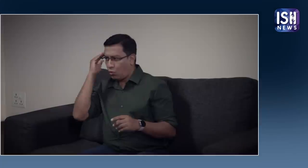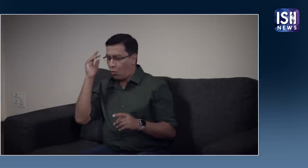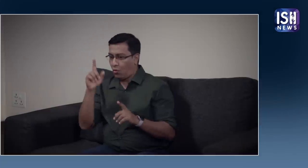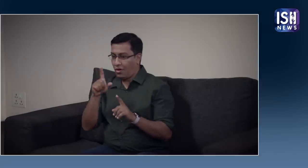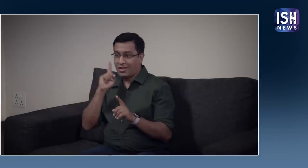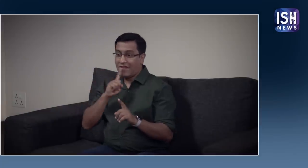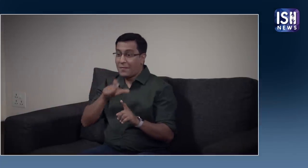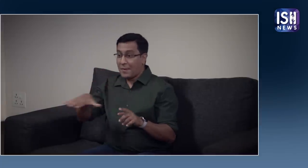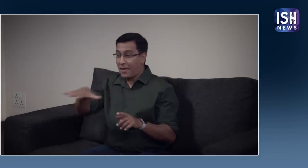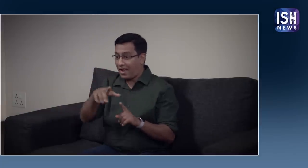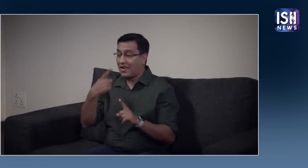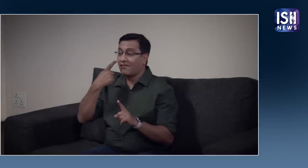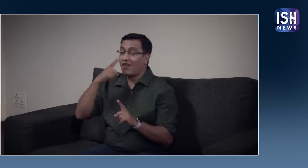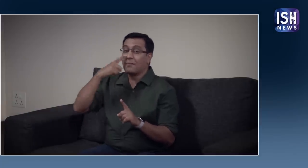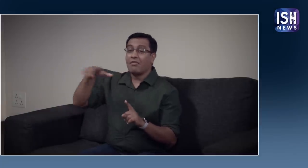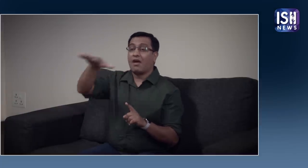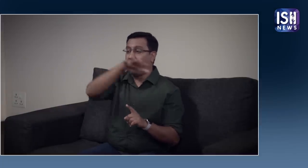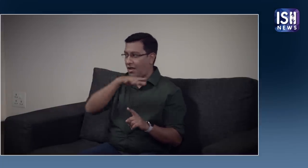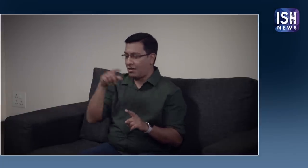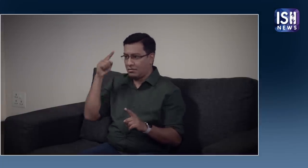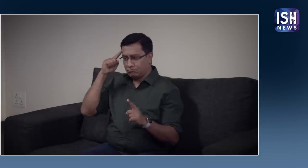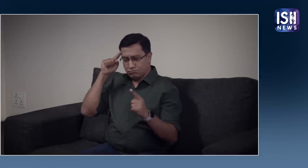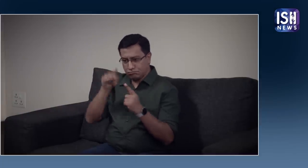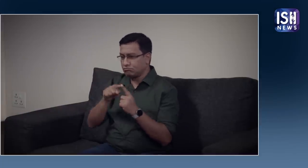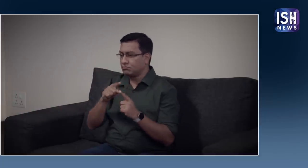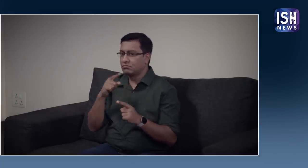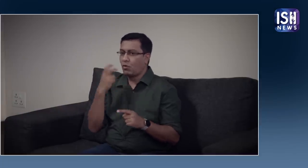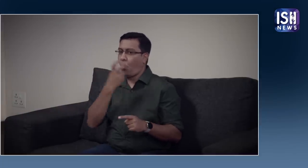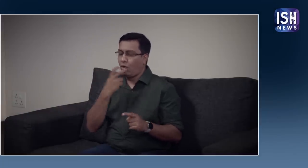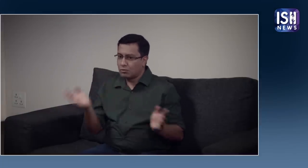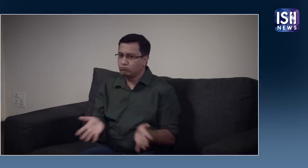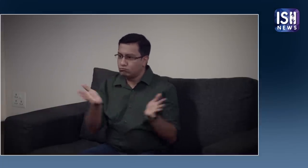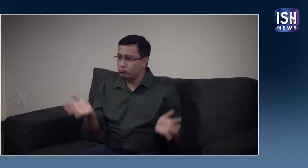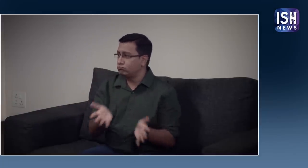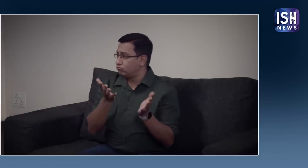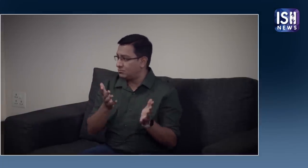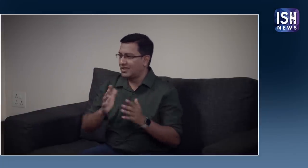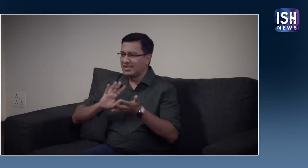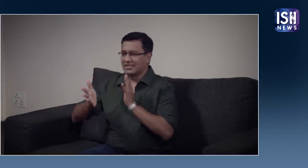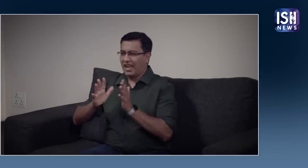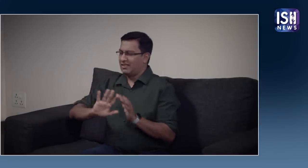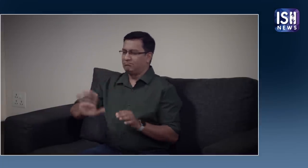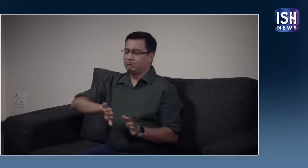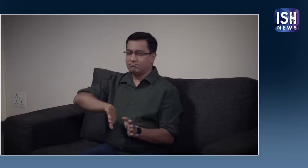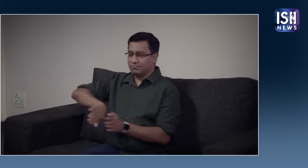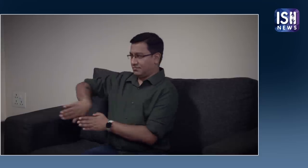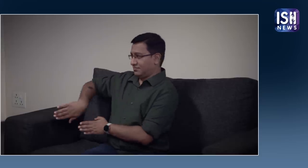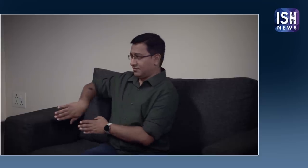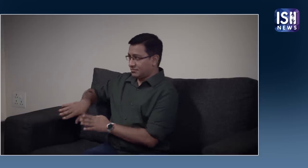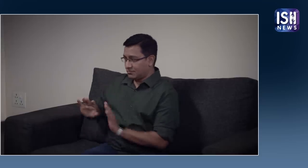कि आप जानते हैं कि कई डैफ बच्चों के माता-पिता और एलिजम को प्रोटसाहित करते हैं। वे सांकेतिक भाषा को हतोत